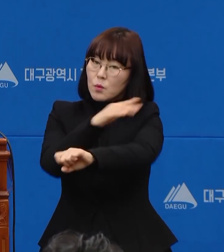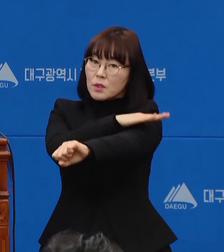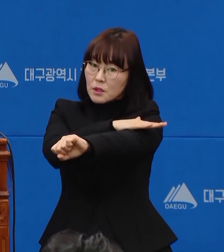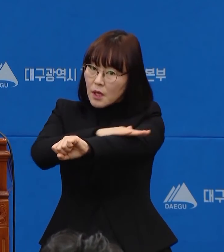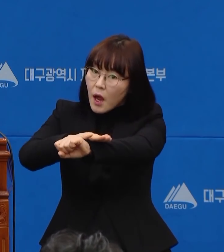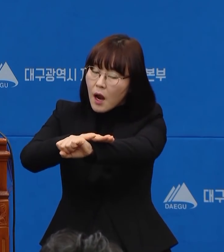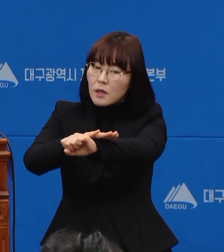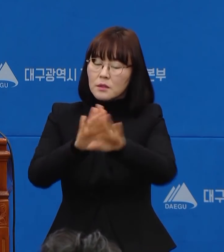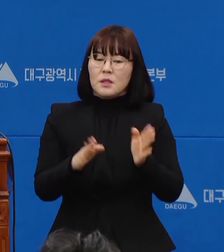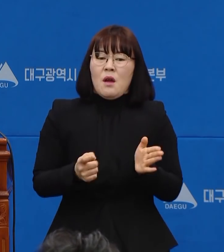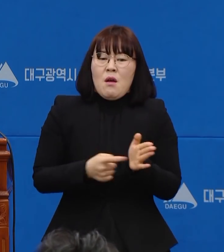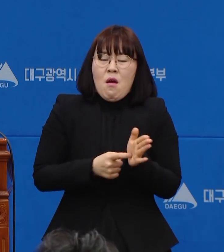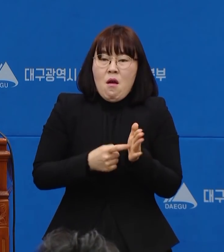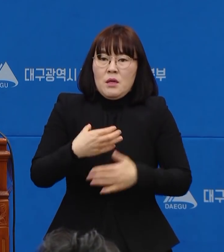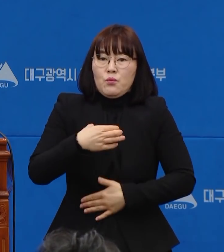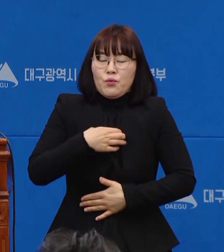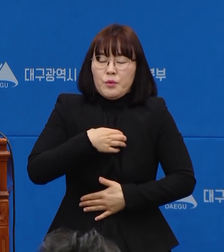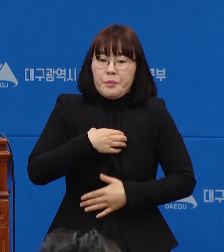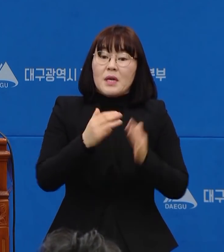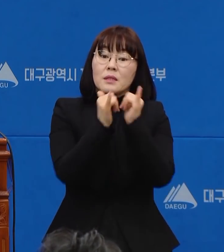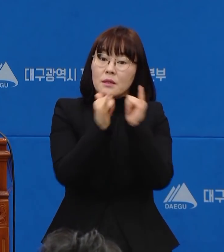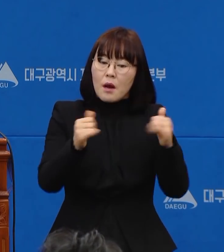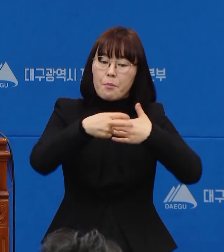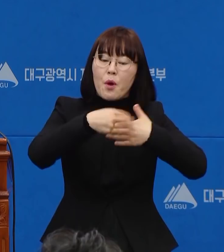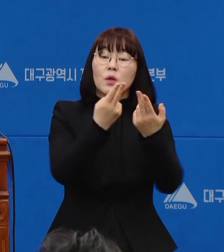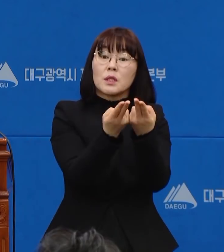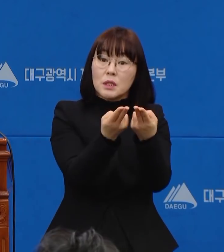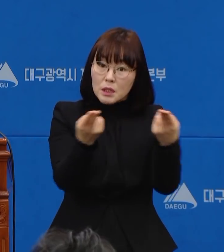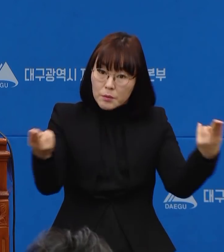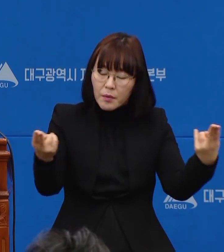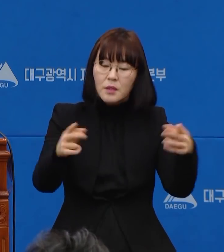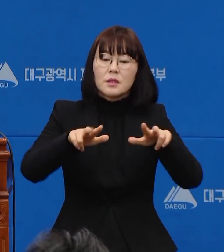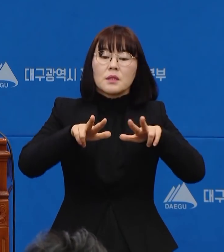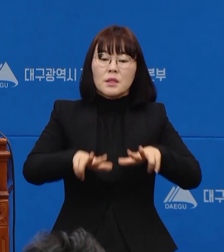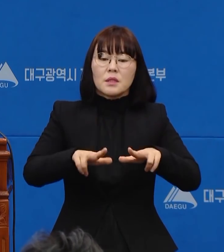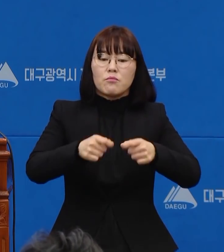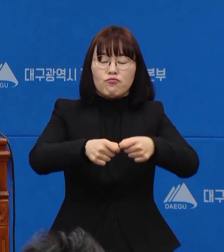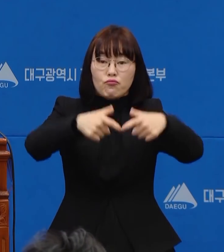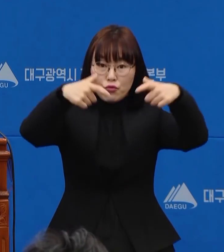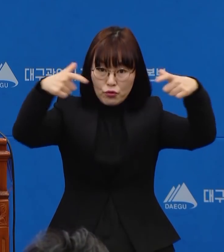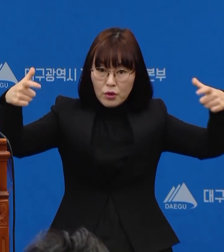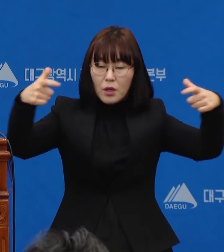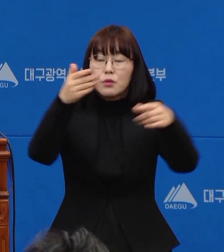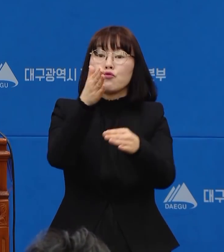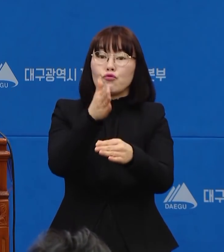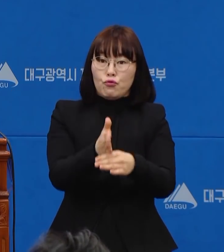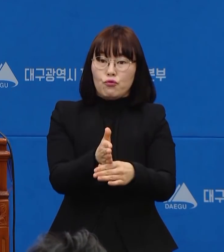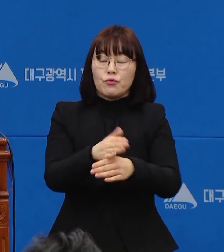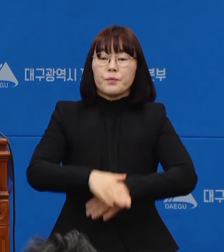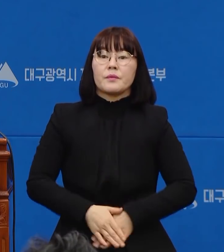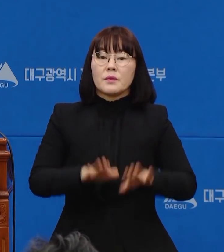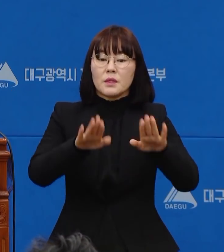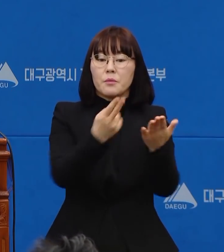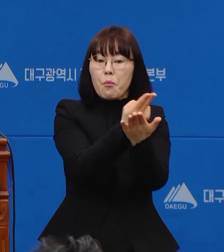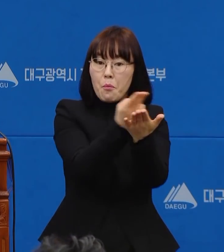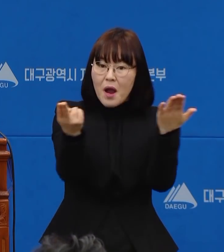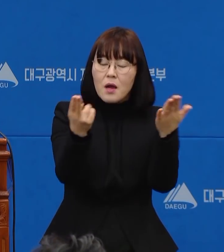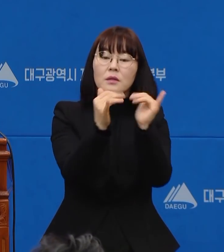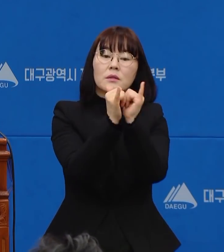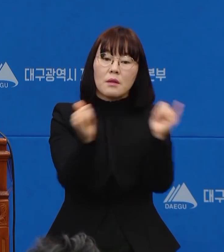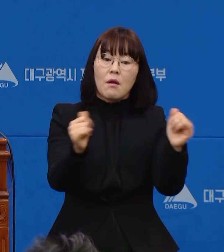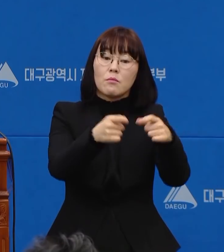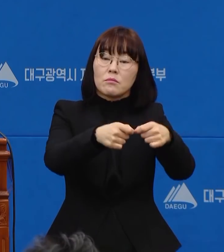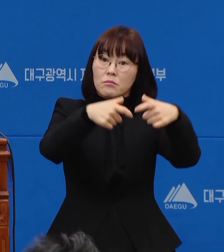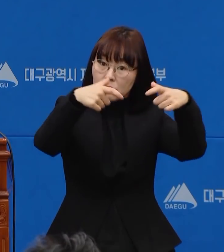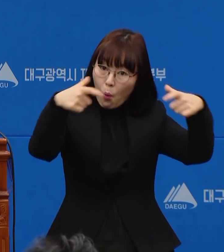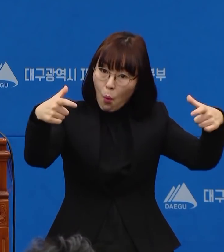위급한 환자들이 입원할 병상도 차츰 확보되었습니다. 또한 퇴원 환자 수도 차츰